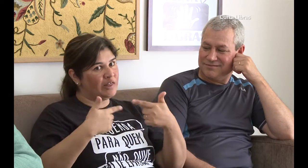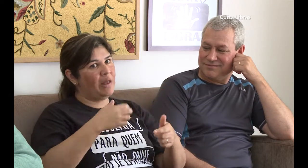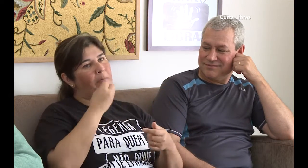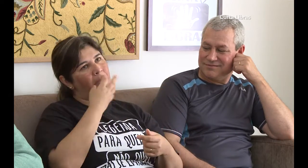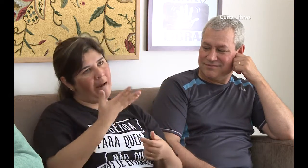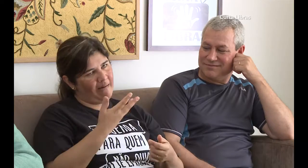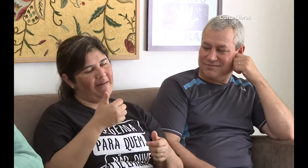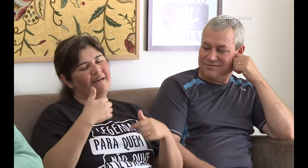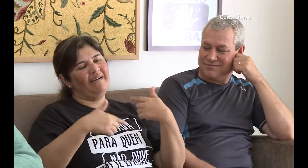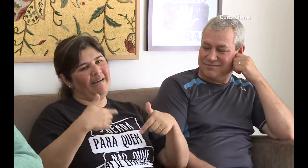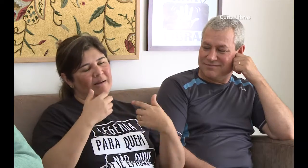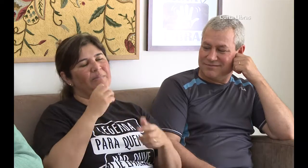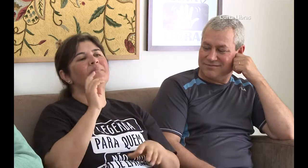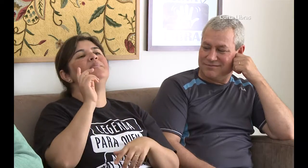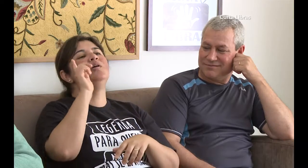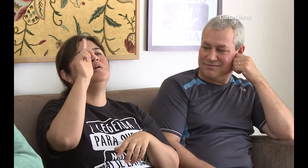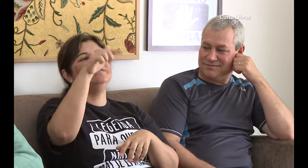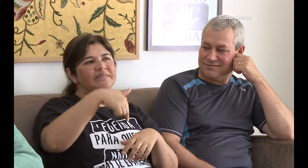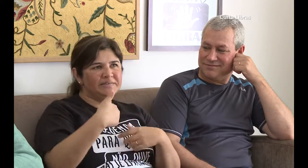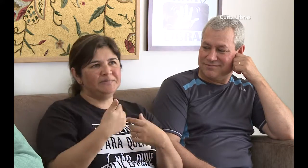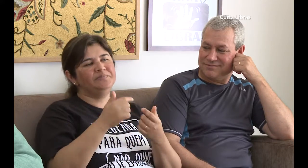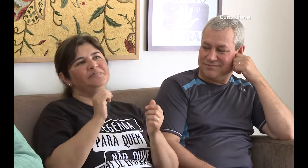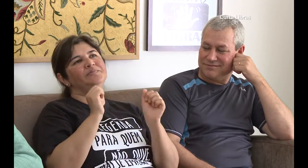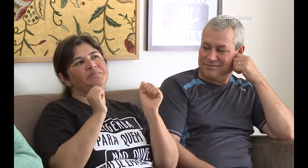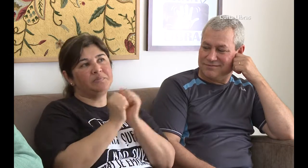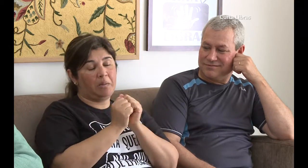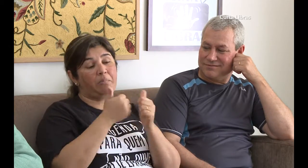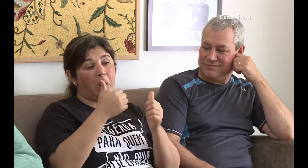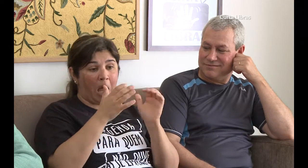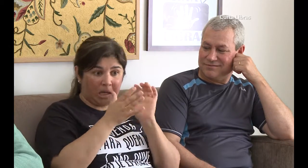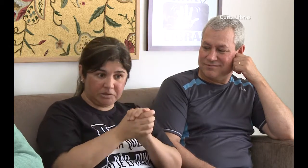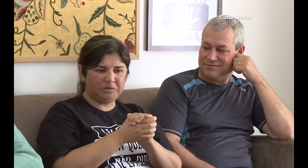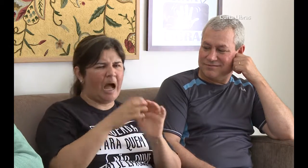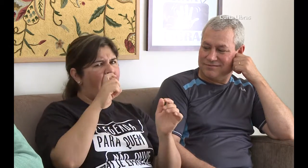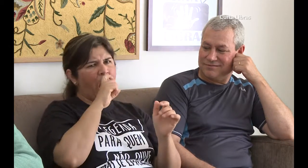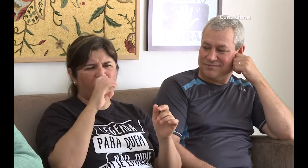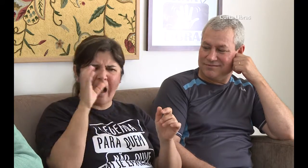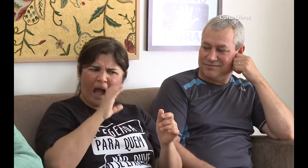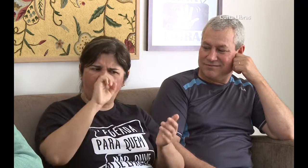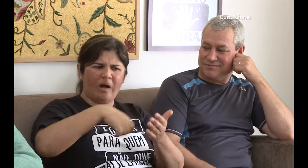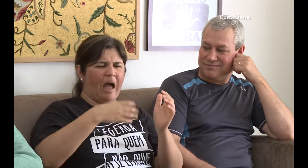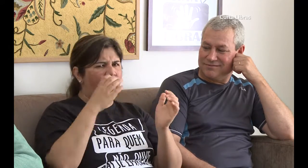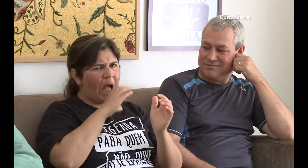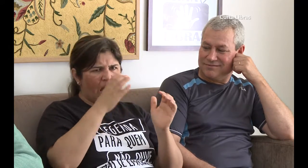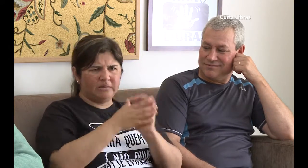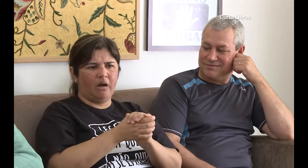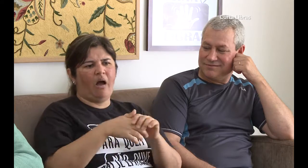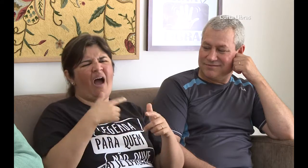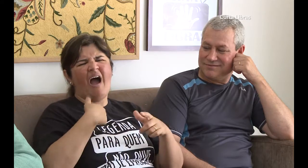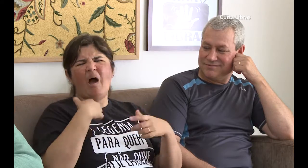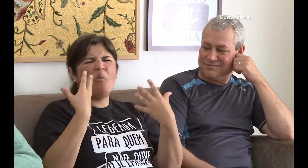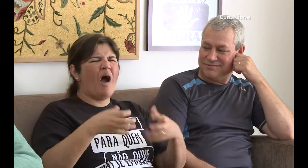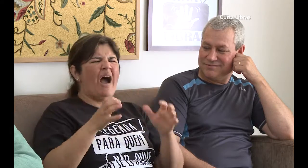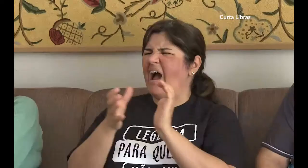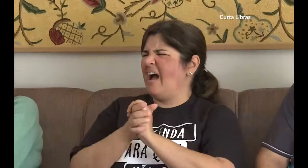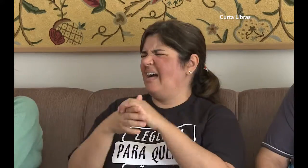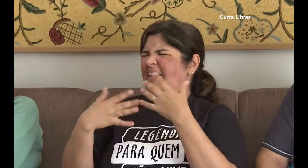dizia para ficar calma, porque ele já estava trabalhando. Então os meus pais apoiaram. Então começamos a agilizar os papéis do casamento.